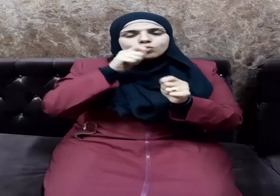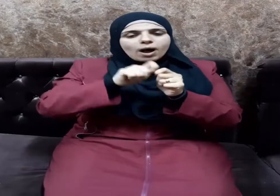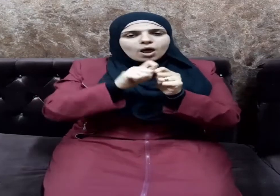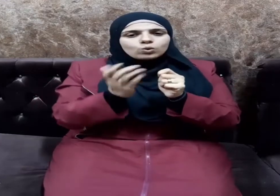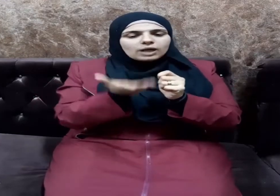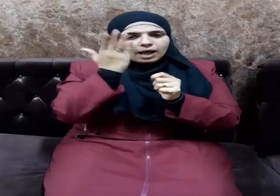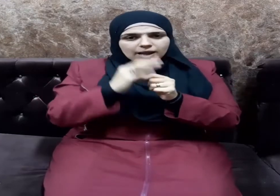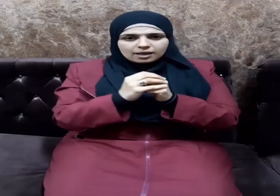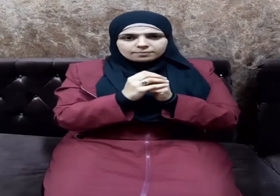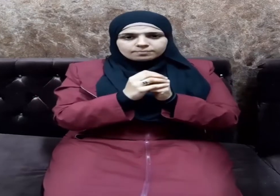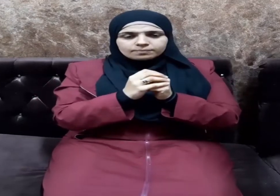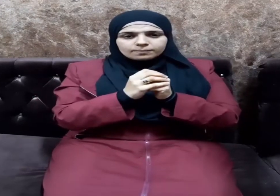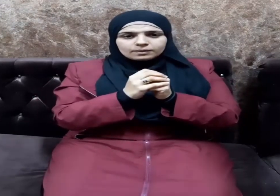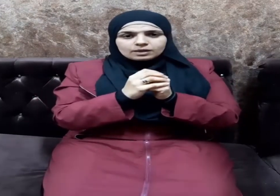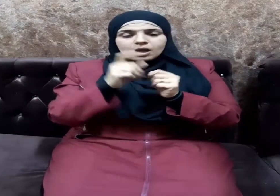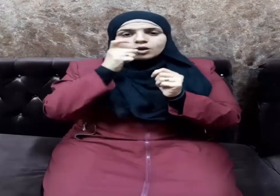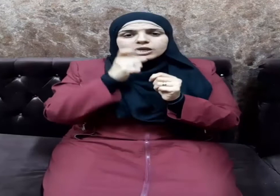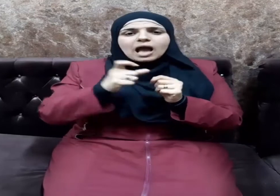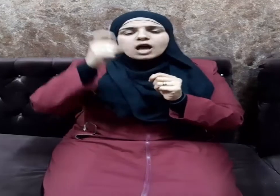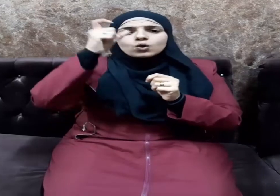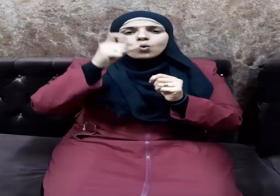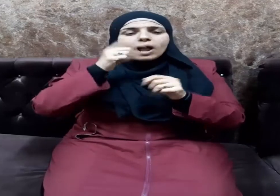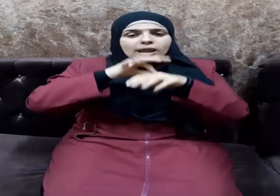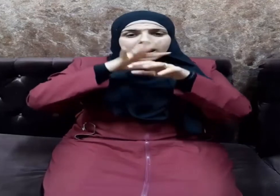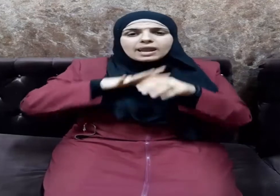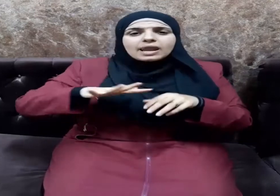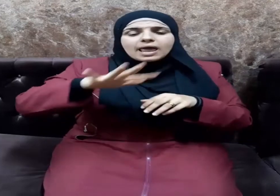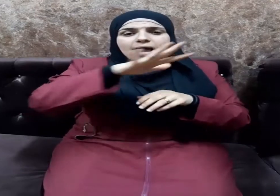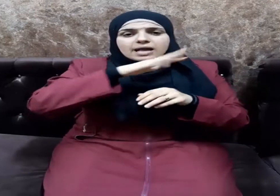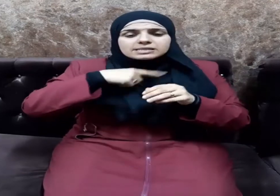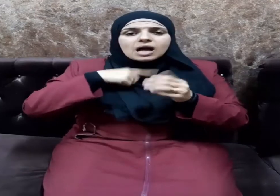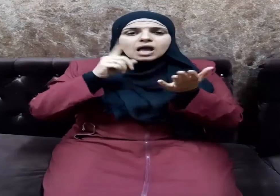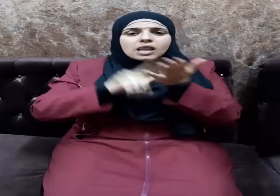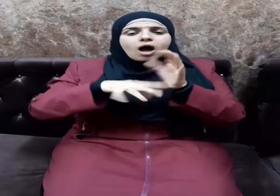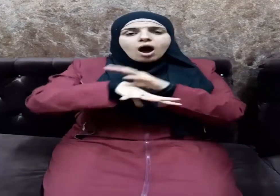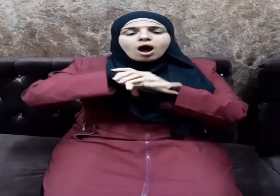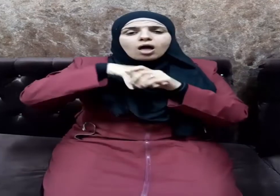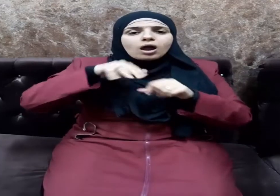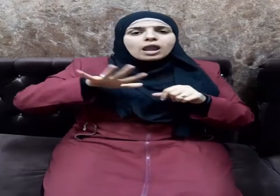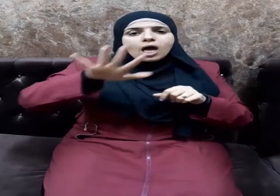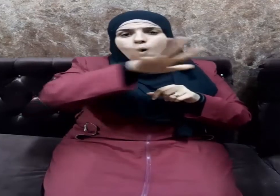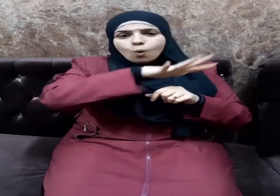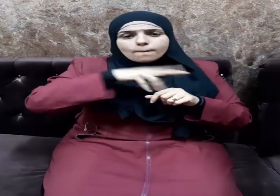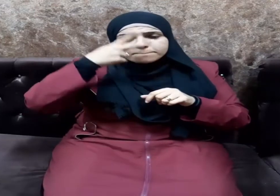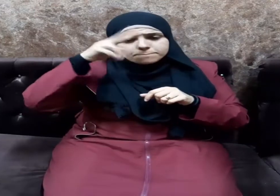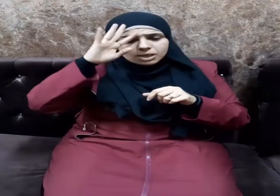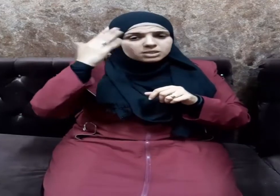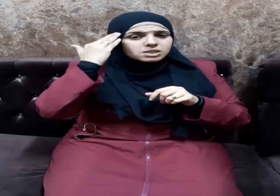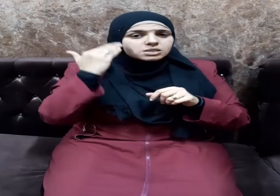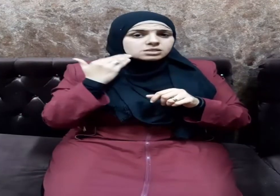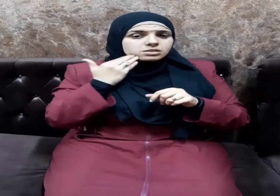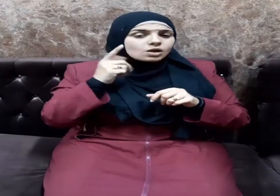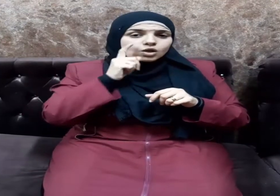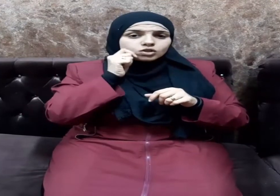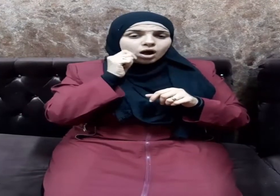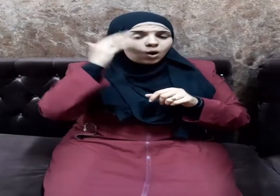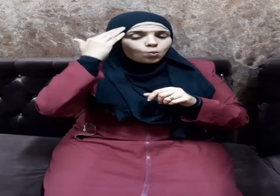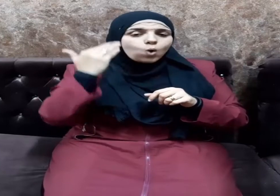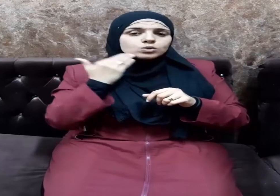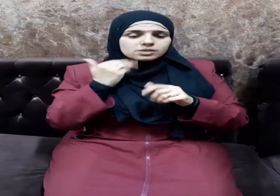سبحانه يَا أَيُّهَا النَّاسُ إِنَّا خَلَقْنَاكُمْ مِنْ ذَكَرٍ وَأُنْثَى